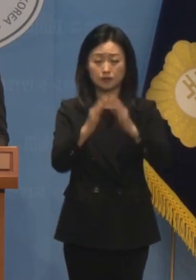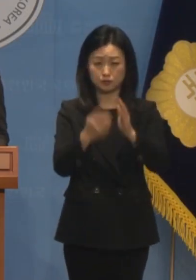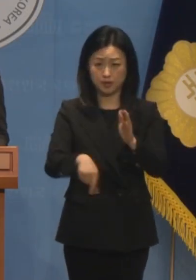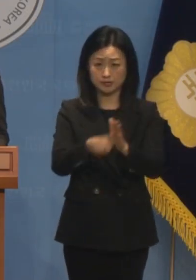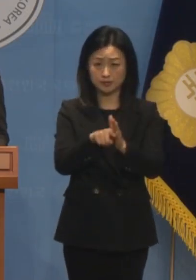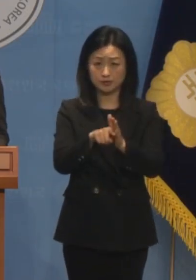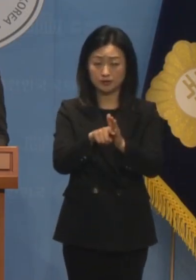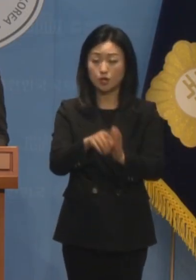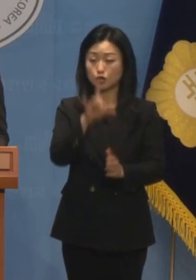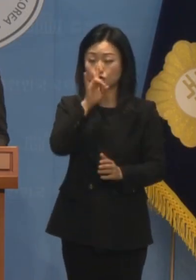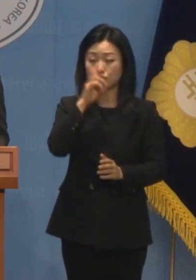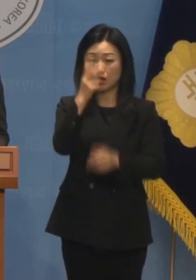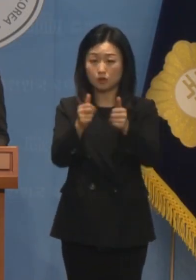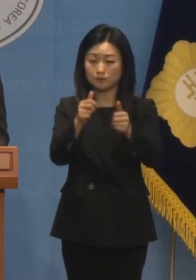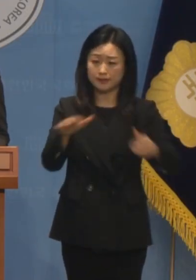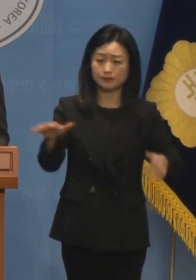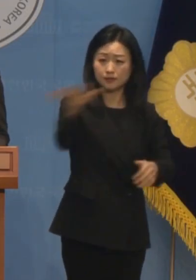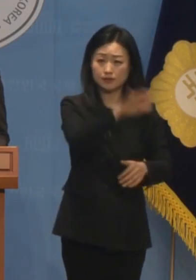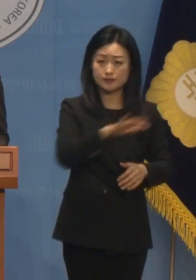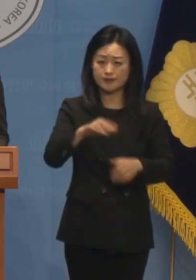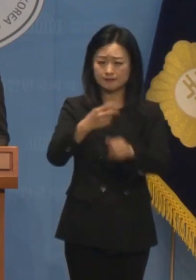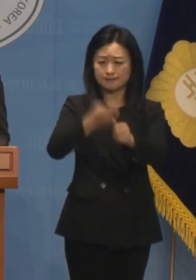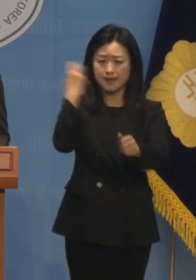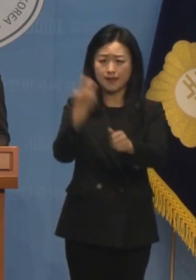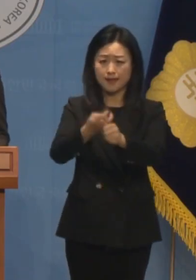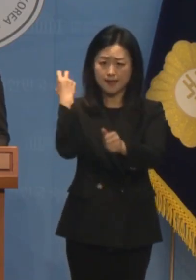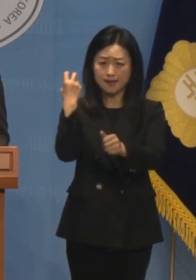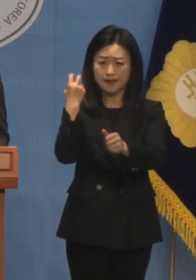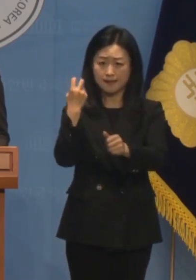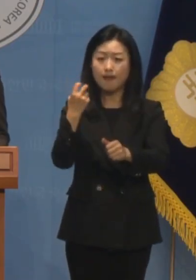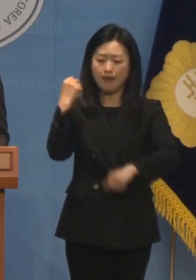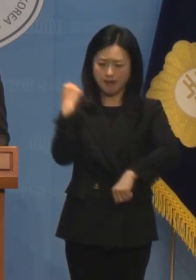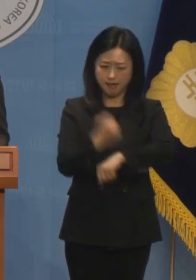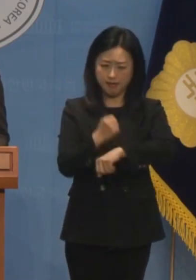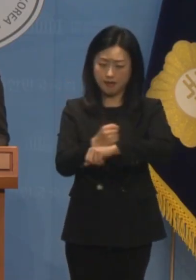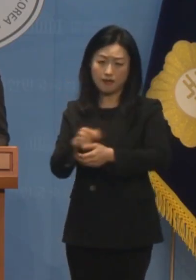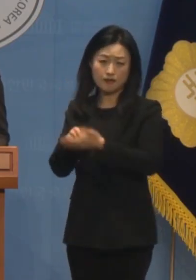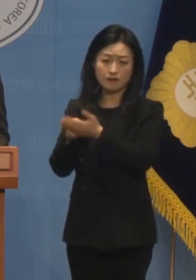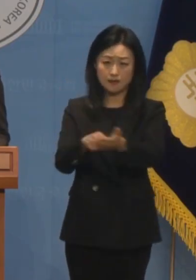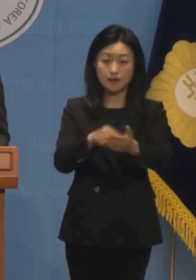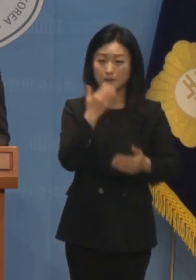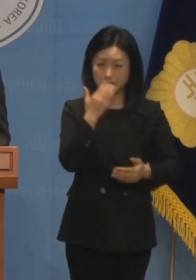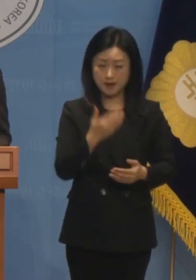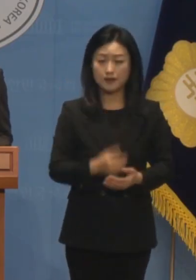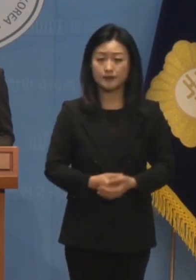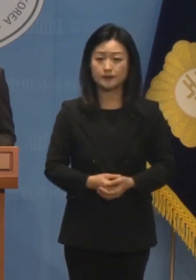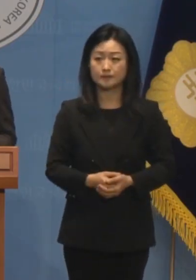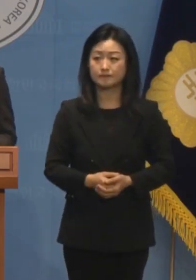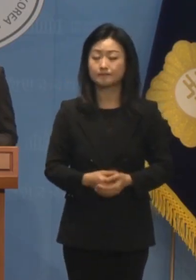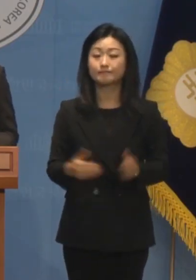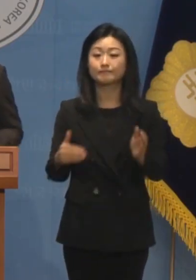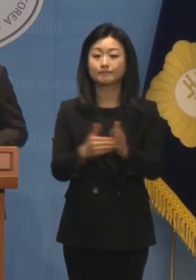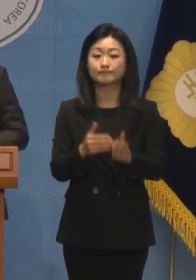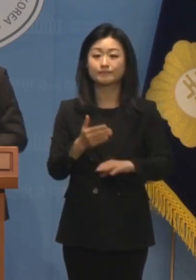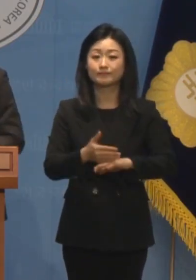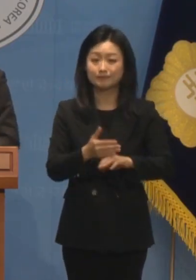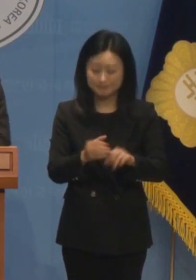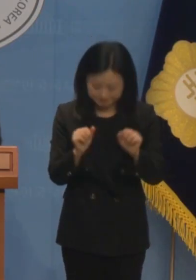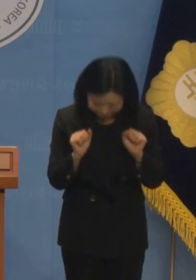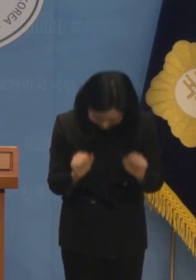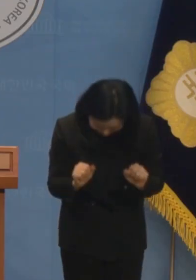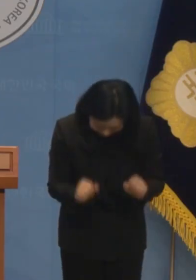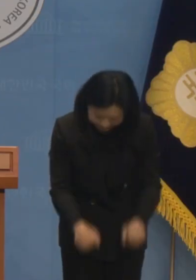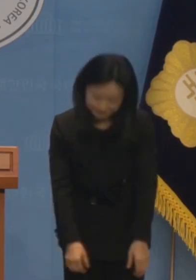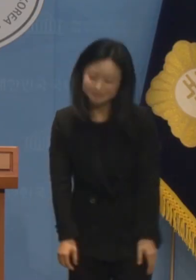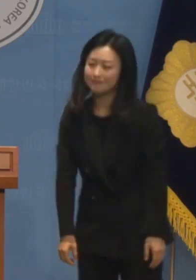서울중앙지검 지휘부 검사들에 대한 탄핵을 굽힘없이 추진하겠습니다 이상입니다 감사합니다 감사합니다